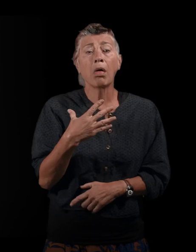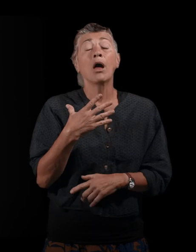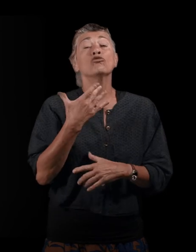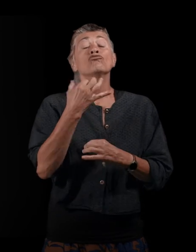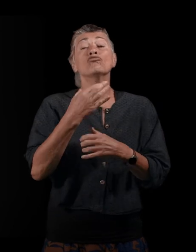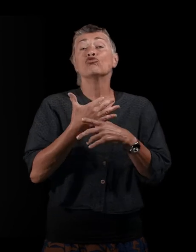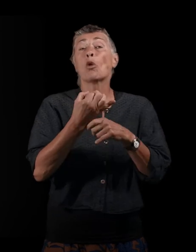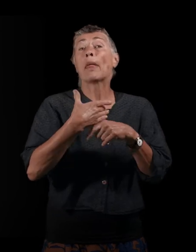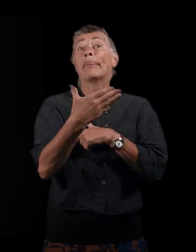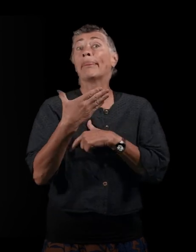retrouve, il ne la reconnaît pas.